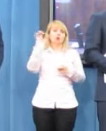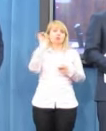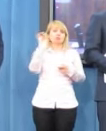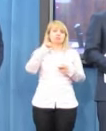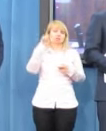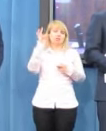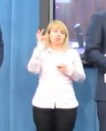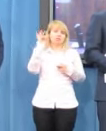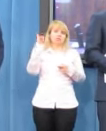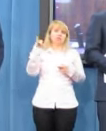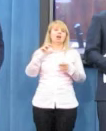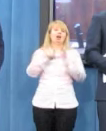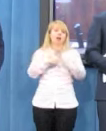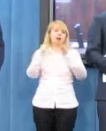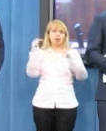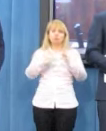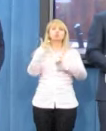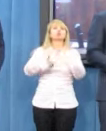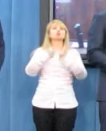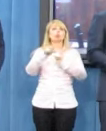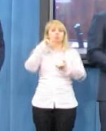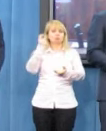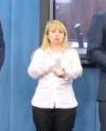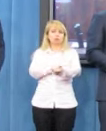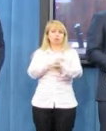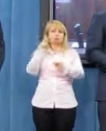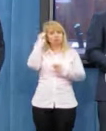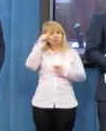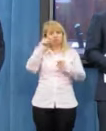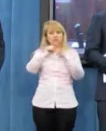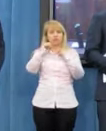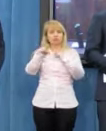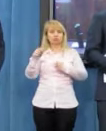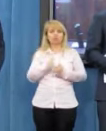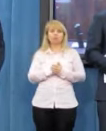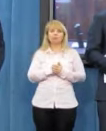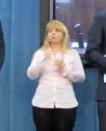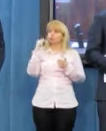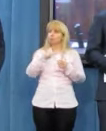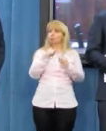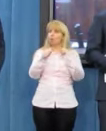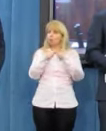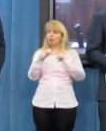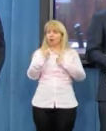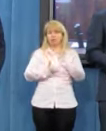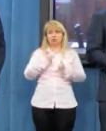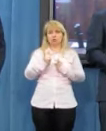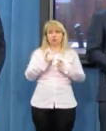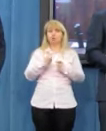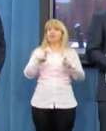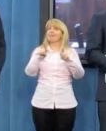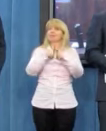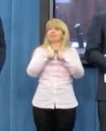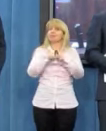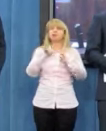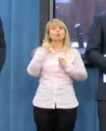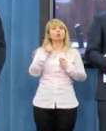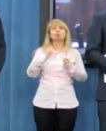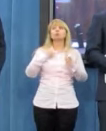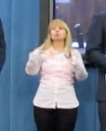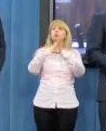sprawą musi zająć się prokuratura. I mam nadzieję, że będzie równie nieustępliwa w tej sprawie, jak była 10 lat temu